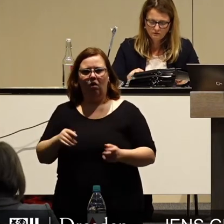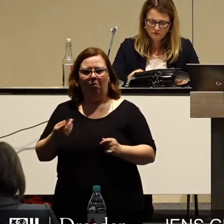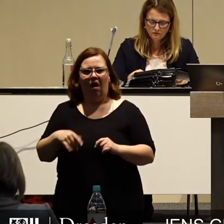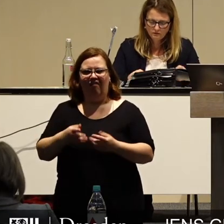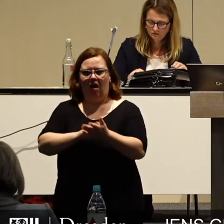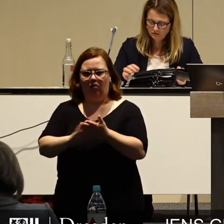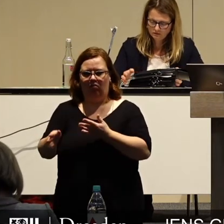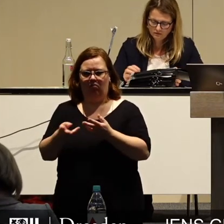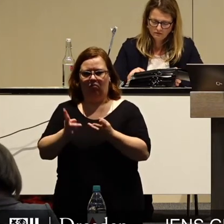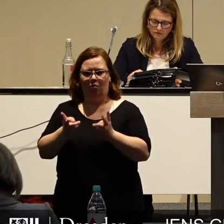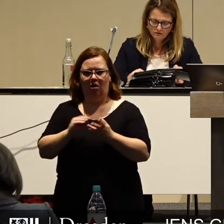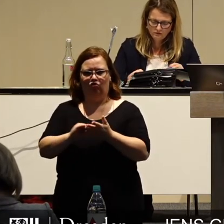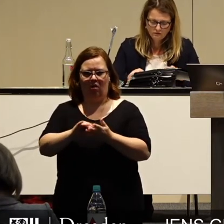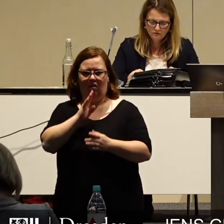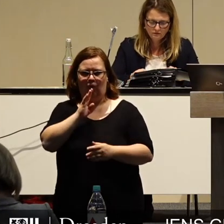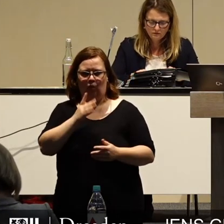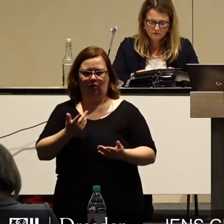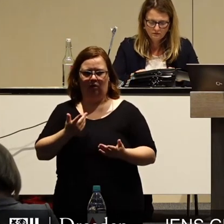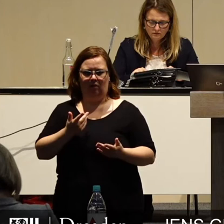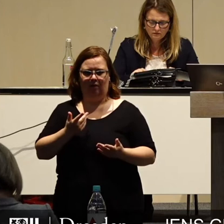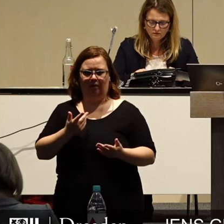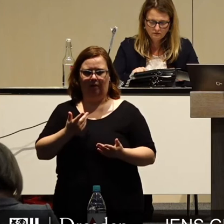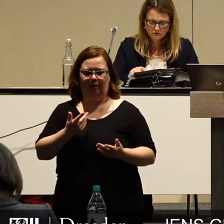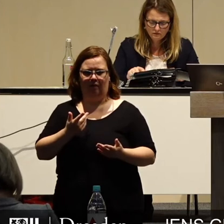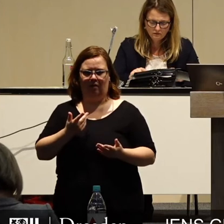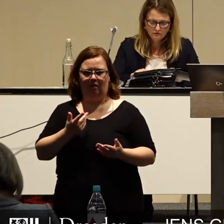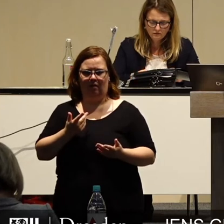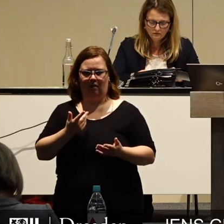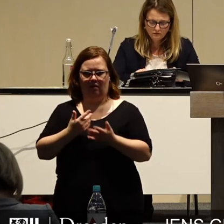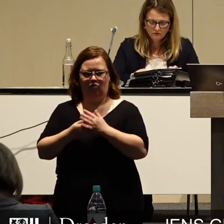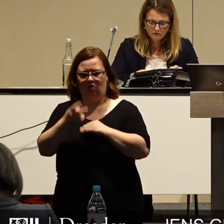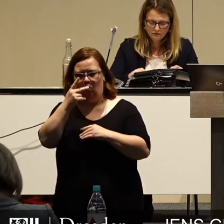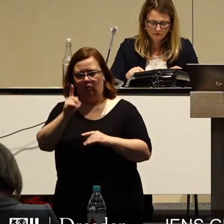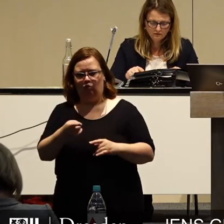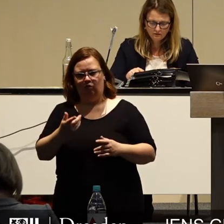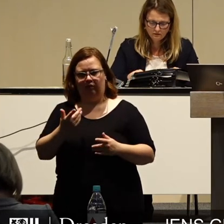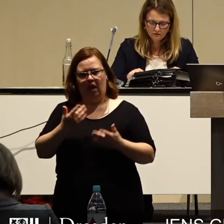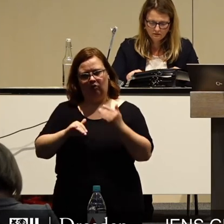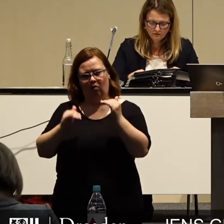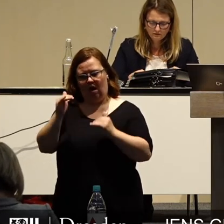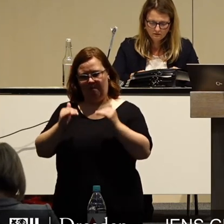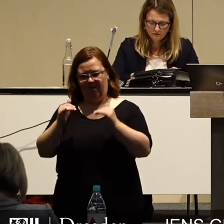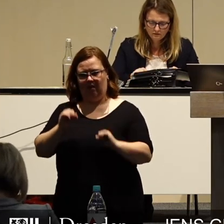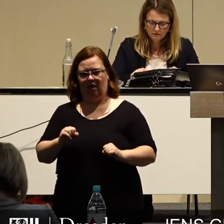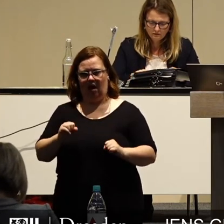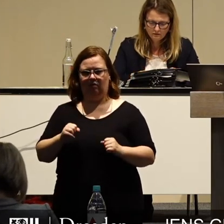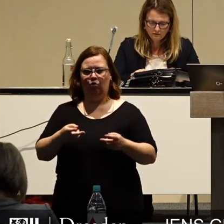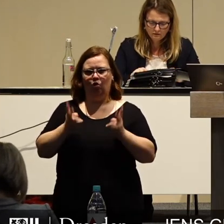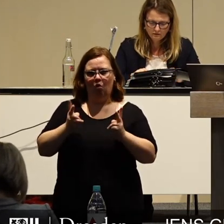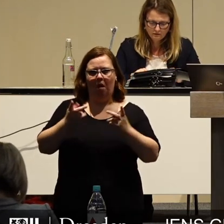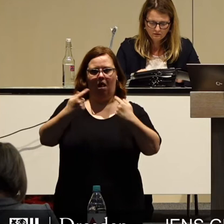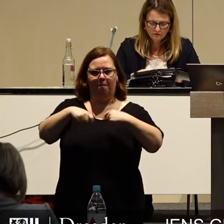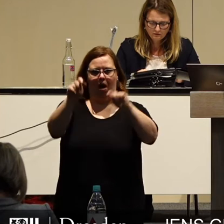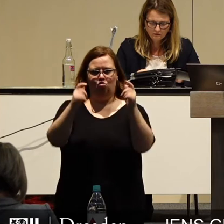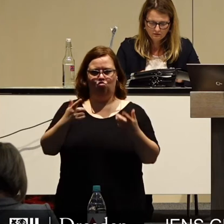darstellen müssen oder ob wir dort ganz einfach Zweckbauten errichten,